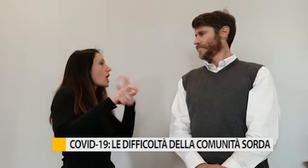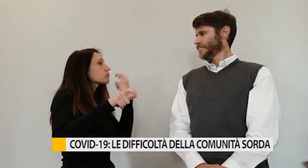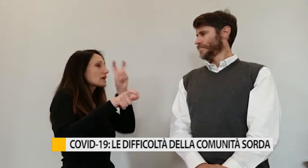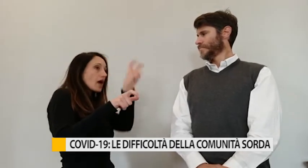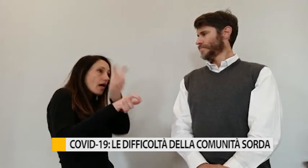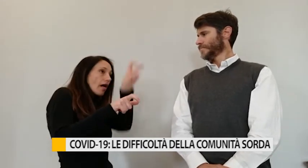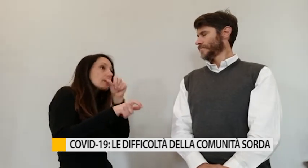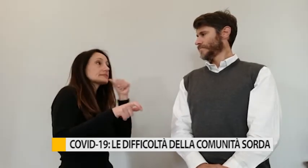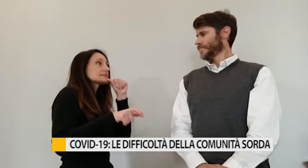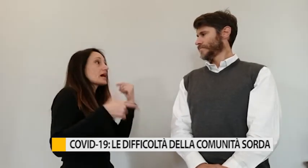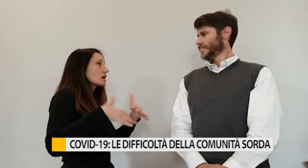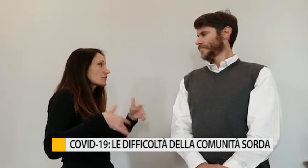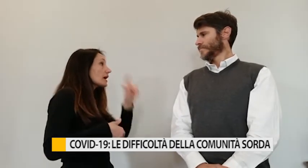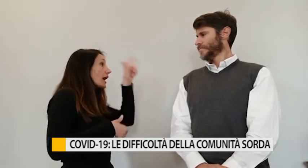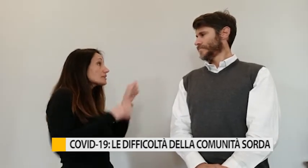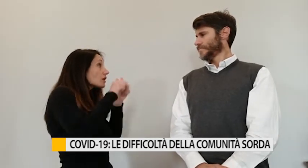Ci sono anche in Italia? Vi hanno informati?